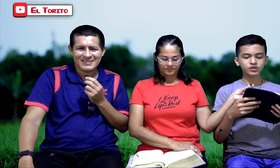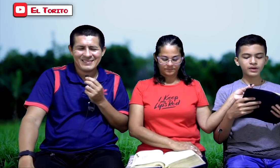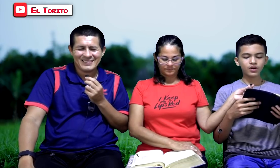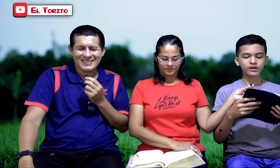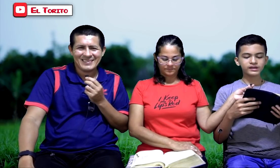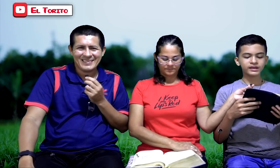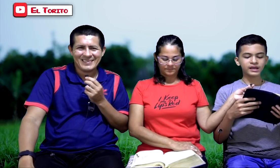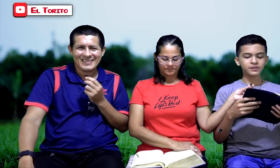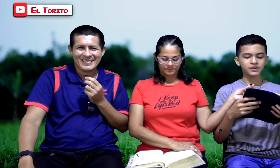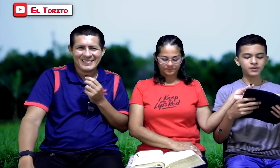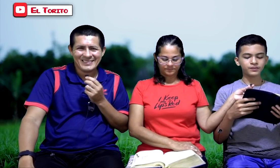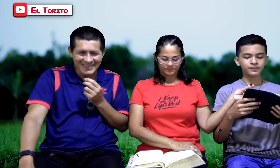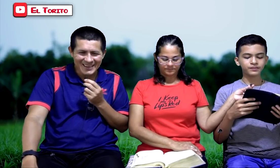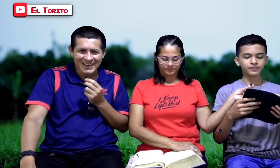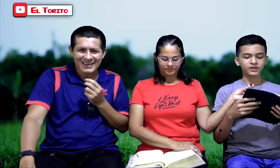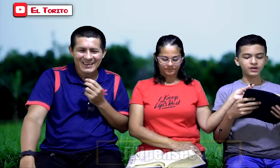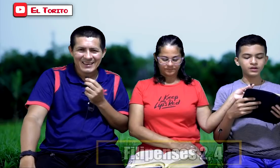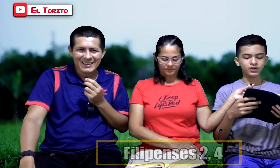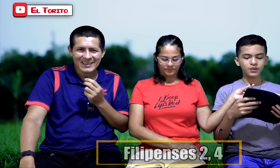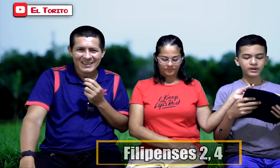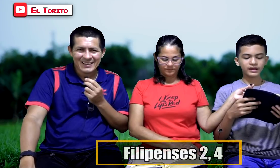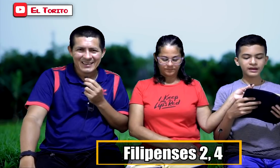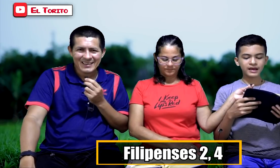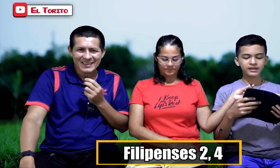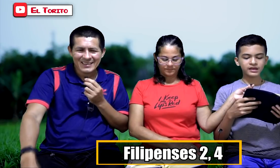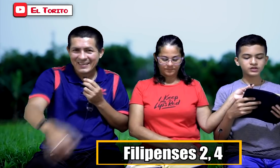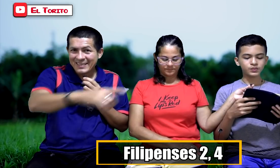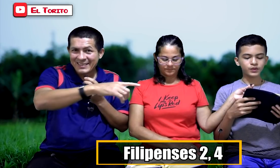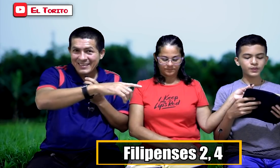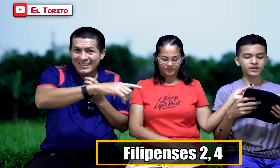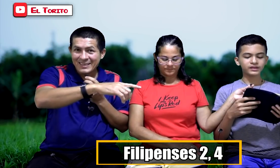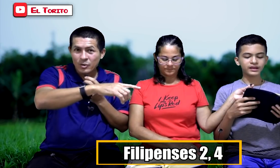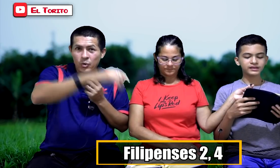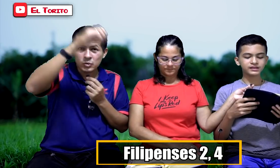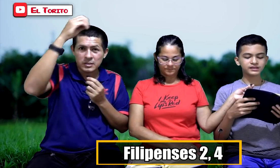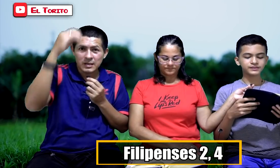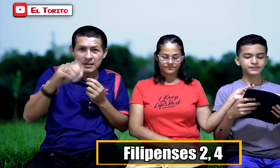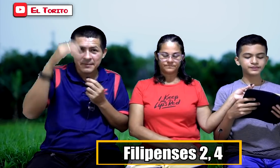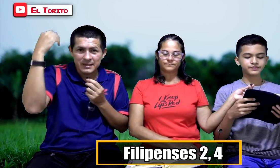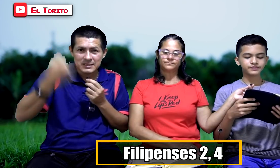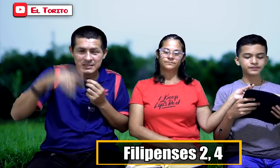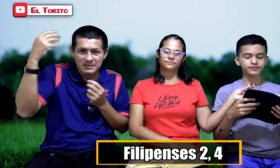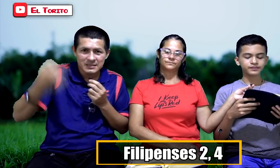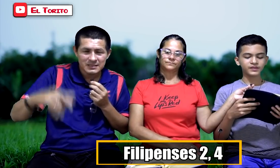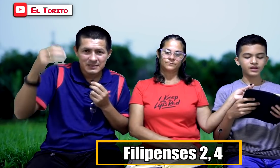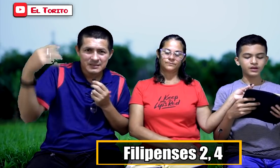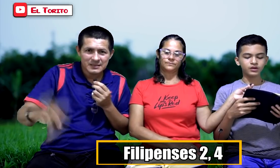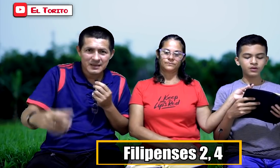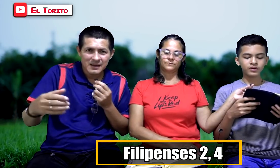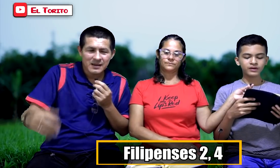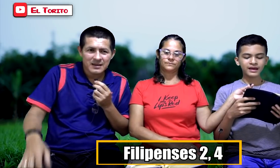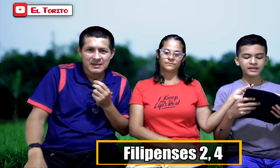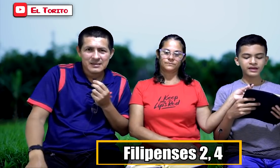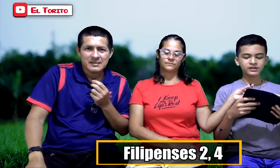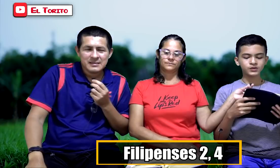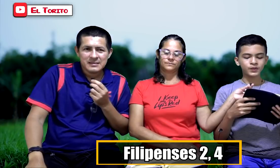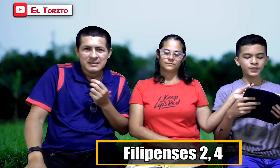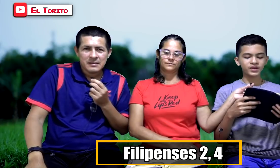son mejores que él mismo. Siga. No busquen nadie de sus propios intereses. ¡Otra vez! No busco nadie de sus propios